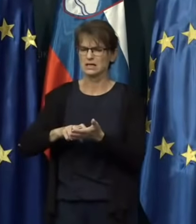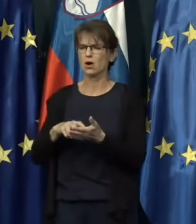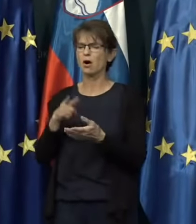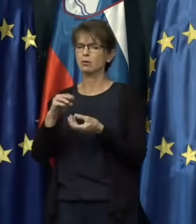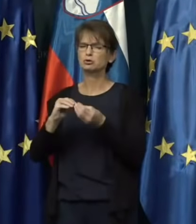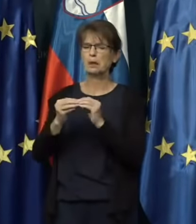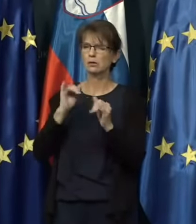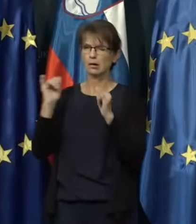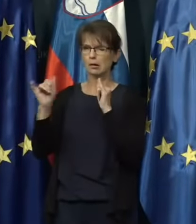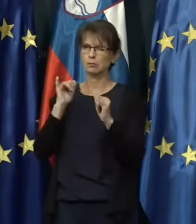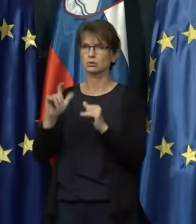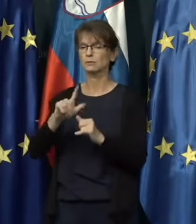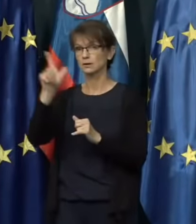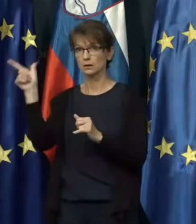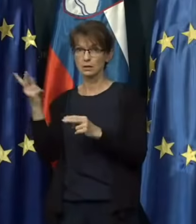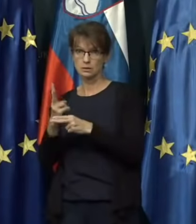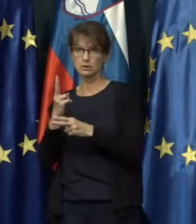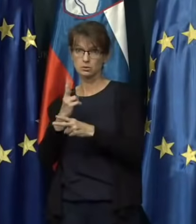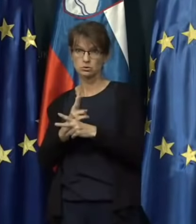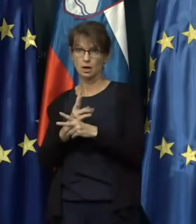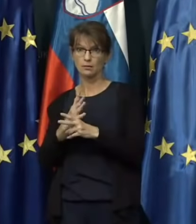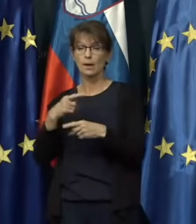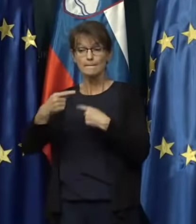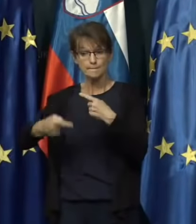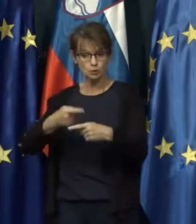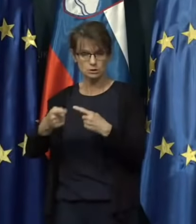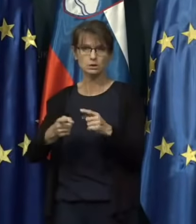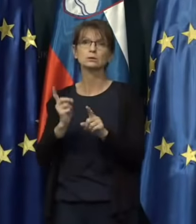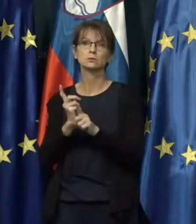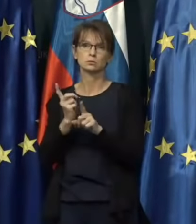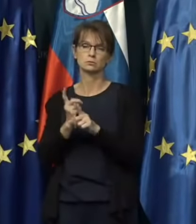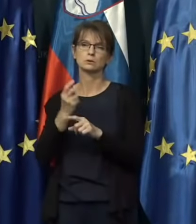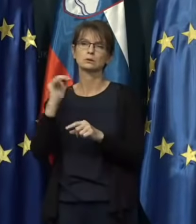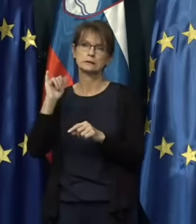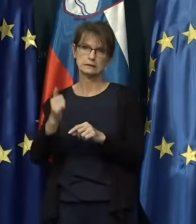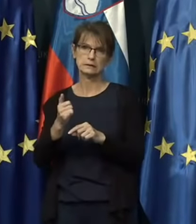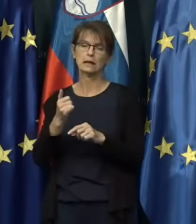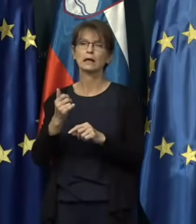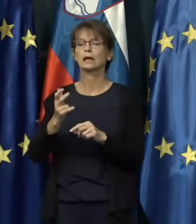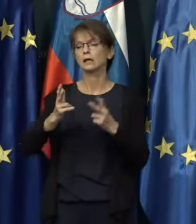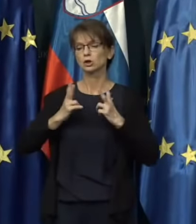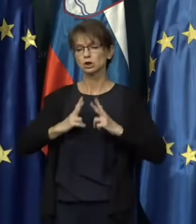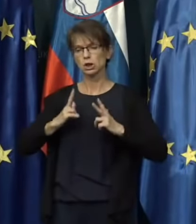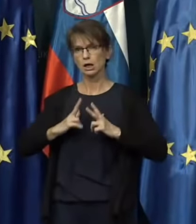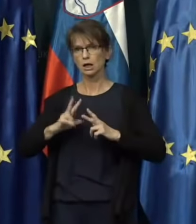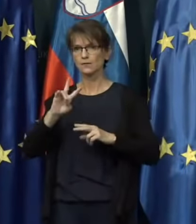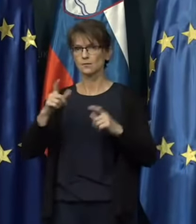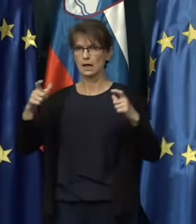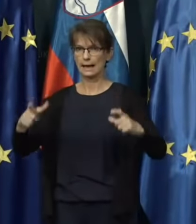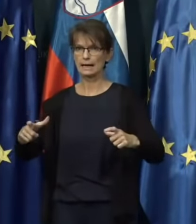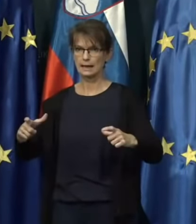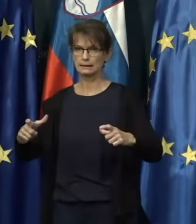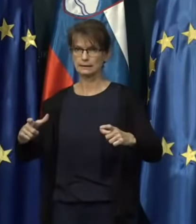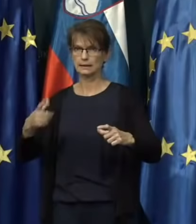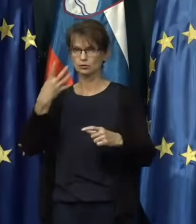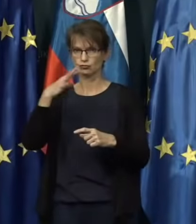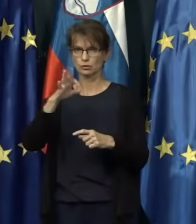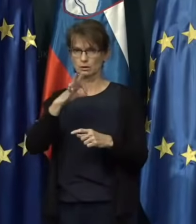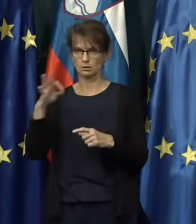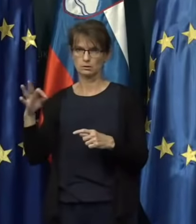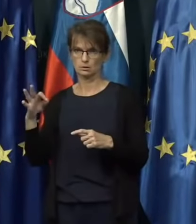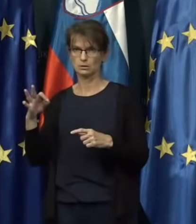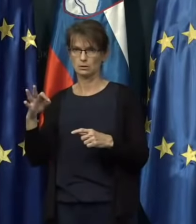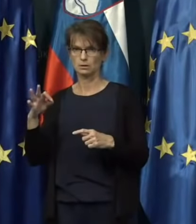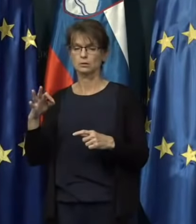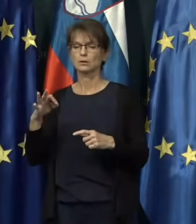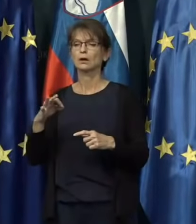potovanja v te države, ki bi imela za posledico tudi čakanje v karanteni 14 dnevno